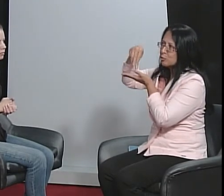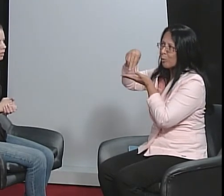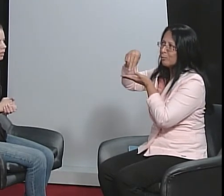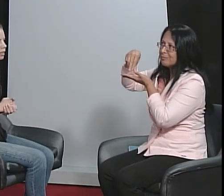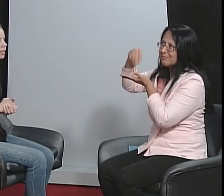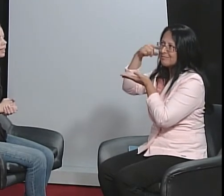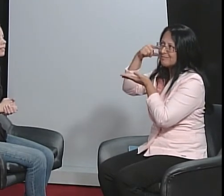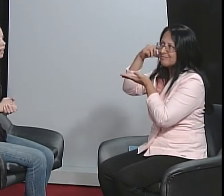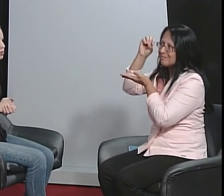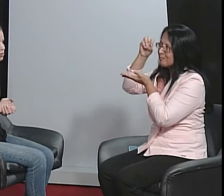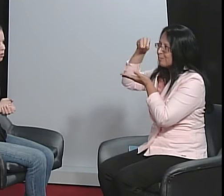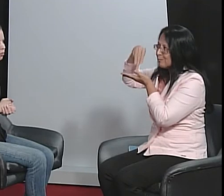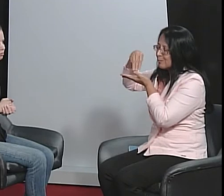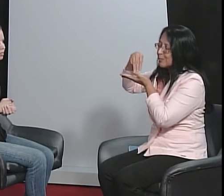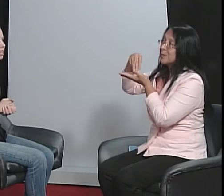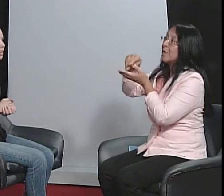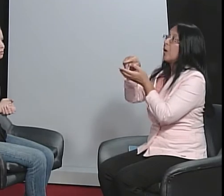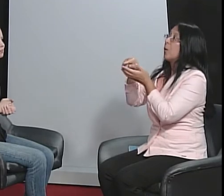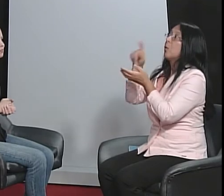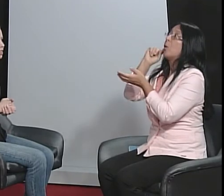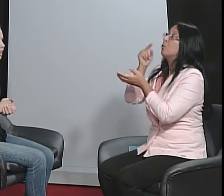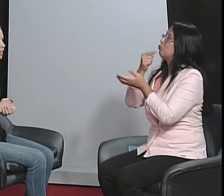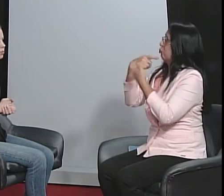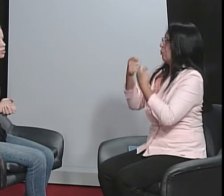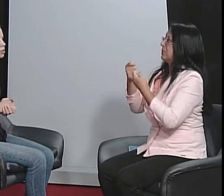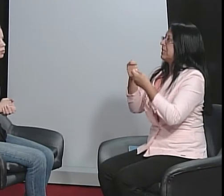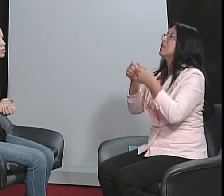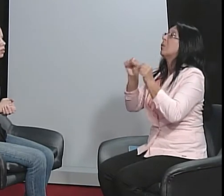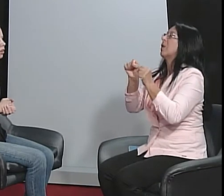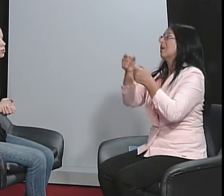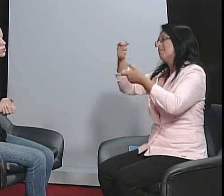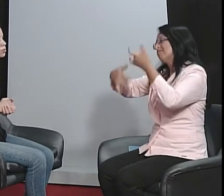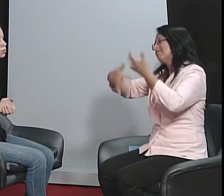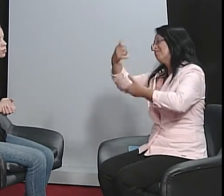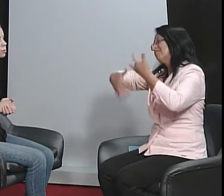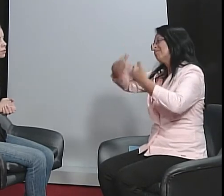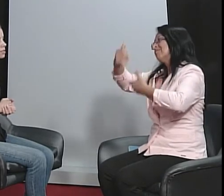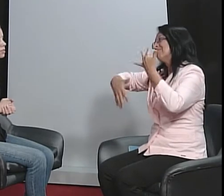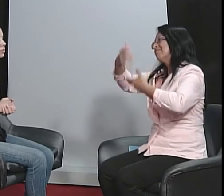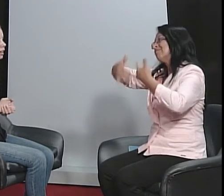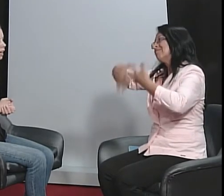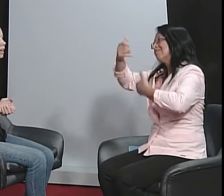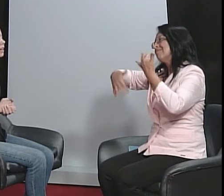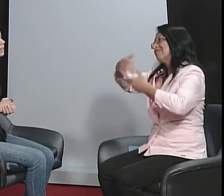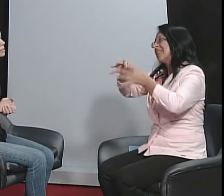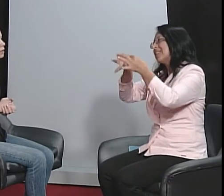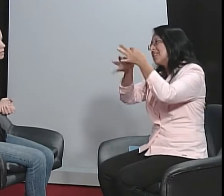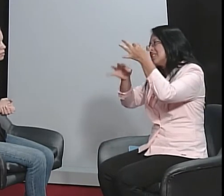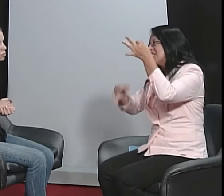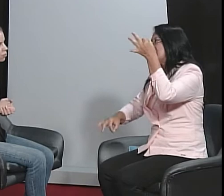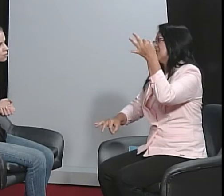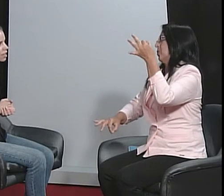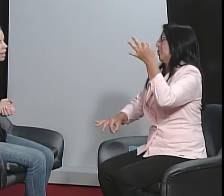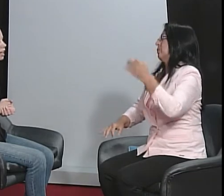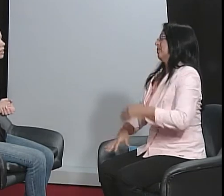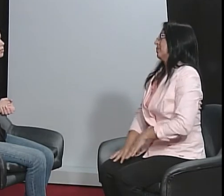E tem o som, claro, né? O estímulo sonoro. O surdo precisa do quê? Da explicação de conceitos,